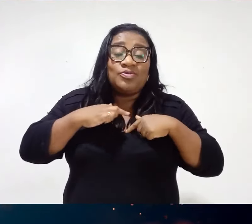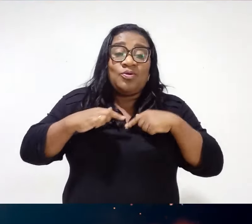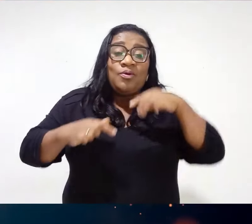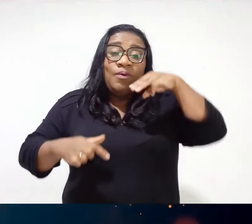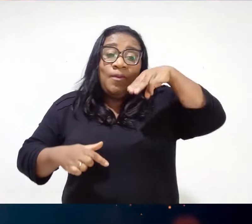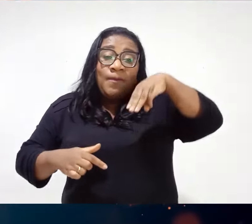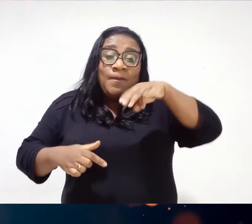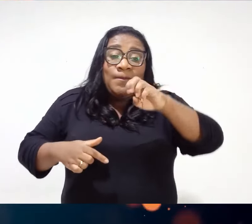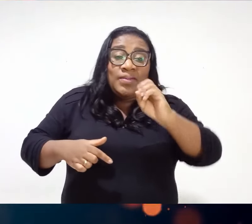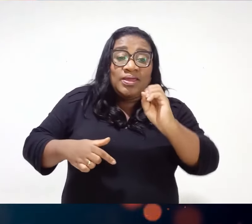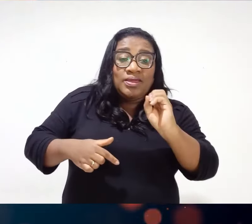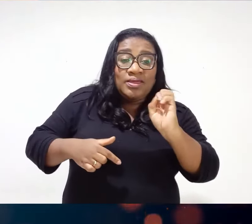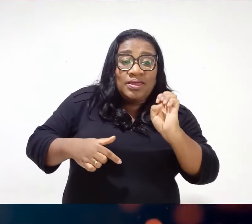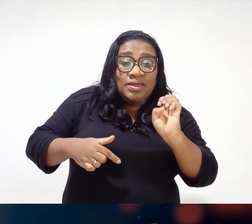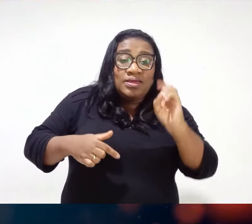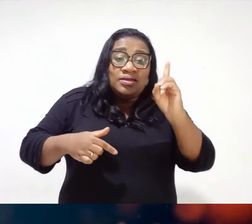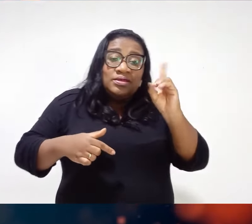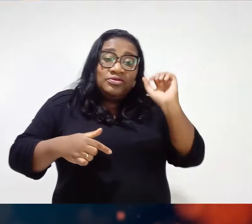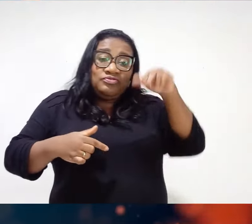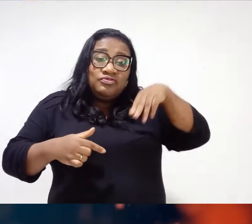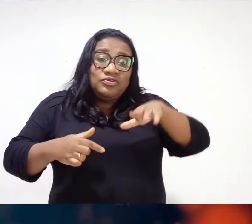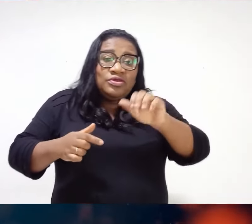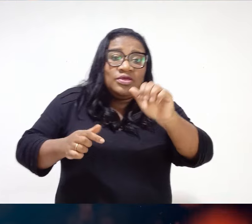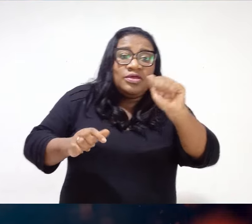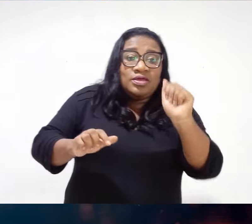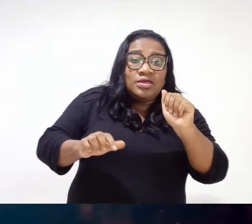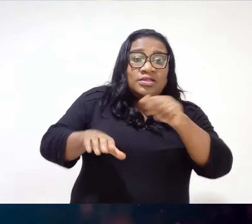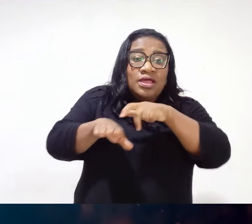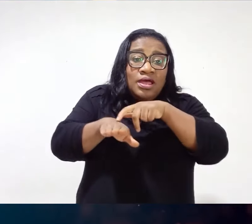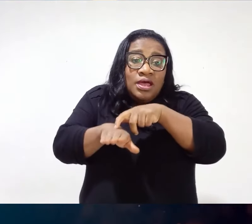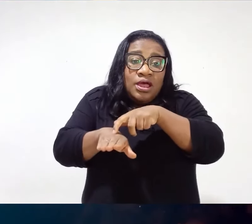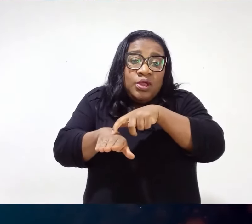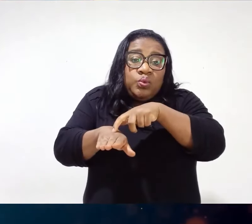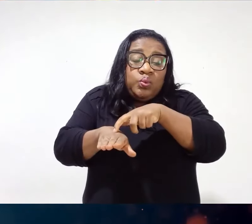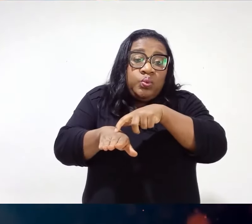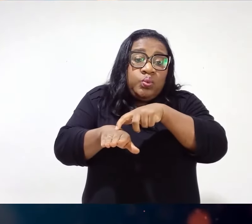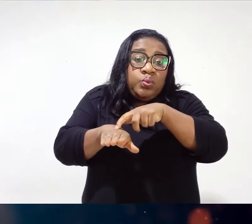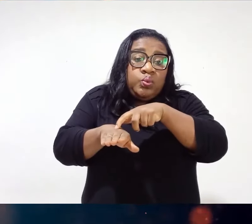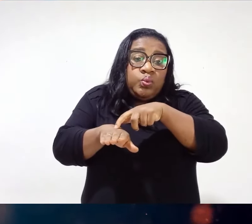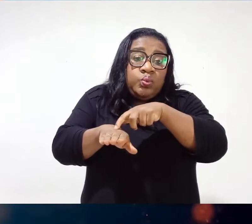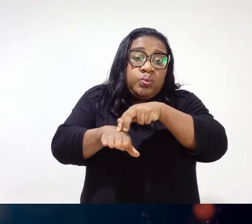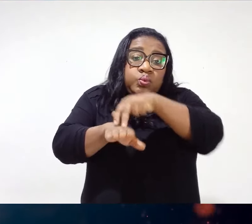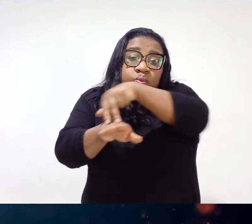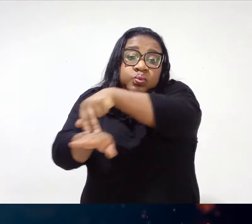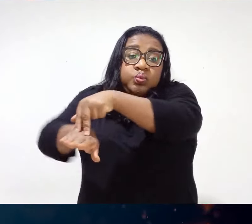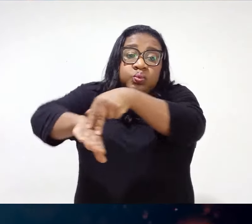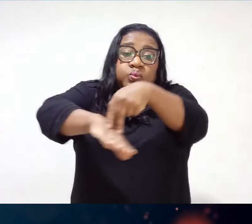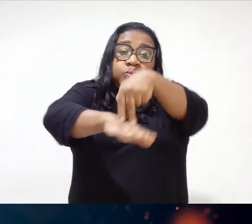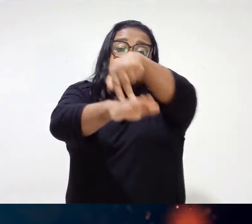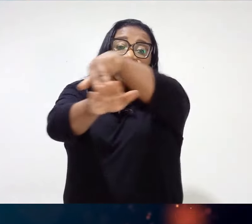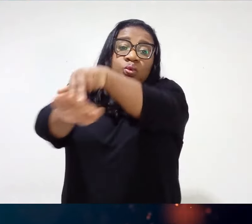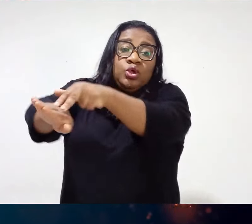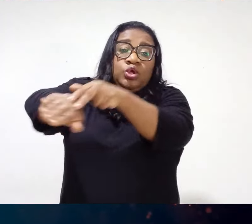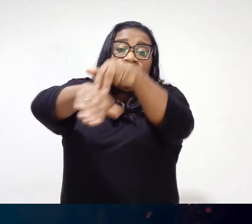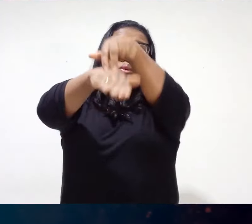Medina, no surf, e não é o surfista lá que apagou o desenho Porque isso é redentor das pranchas, não, tô me referindo aqui a outro, né